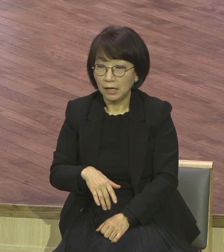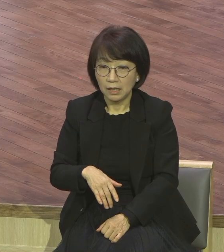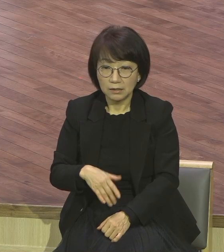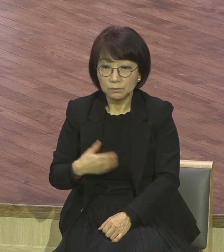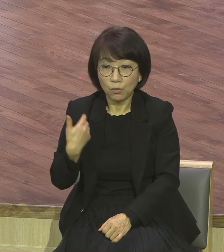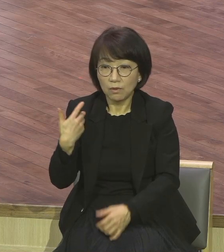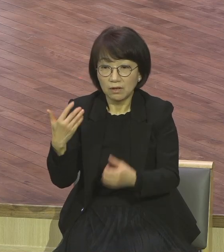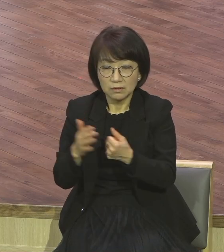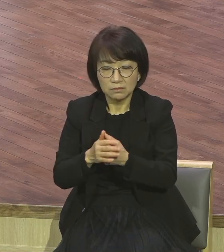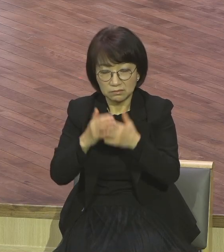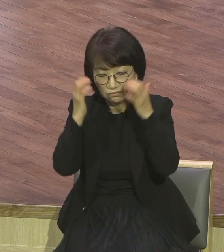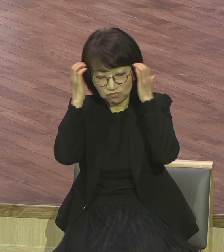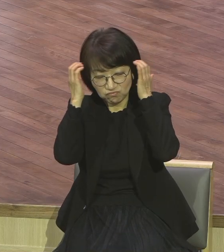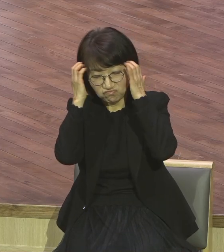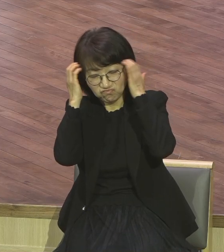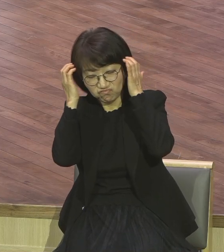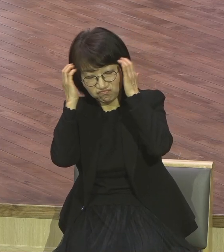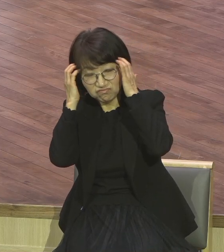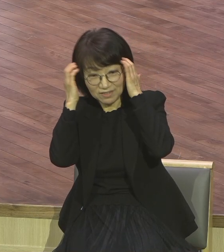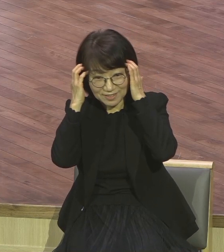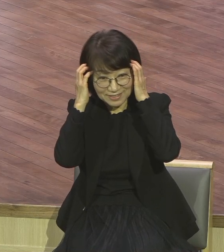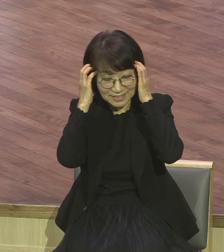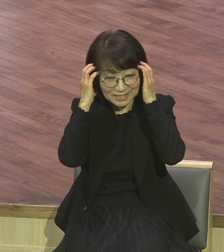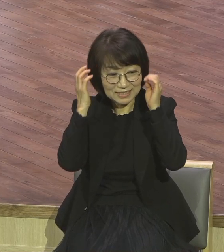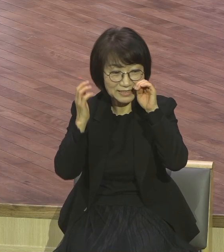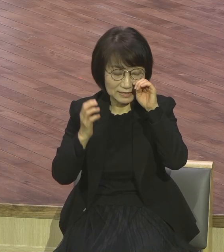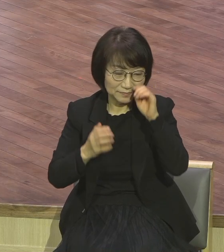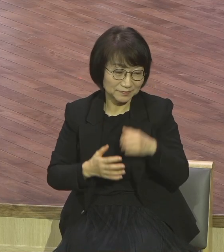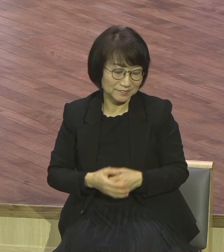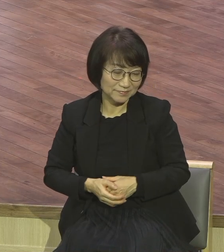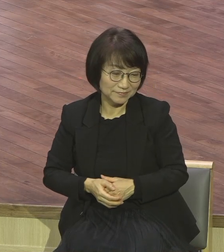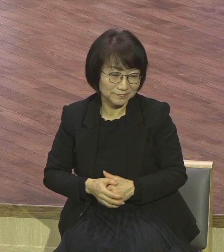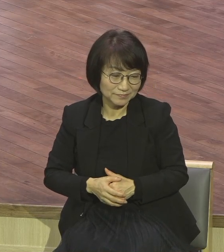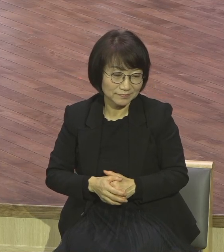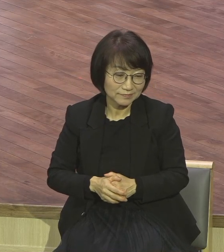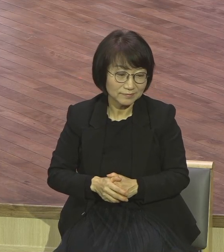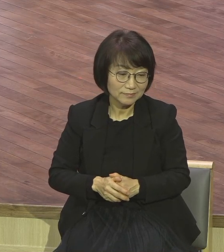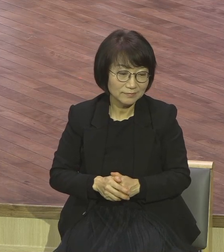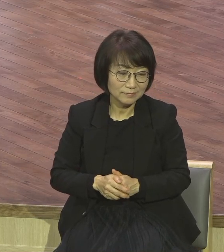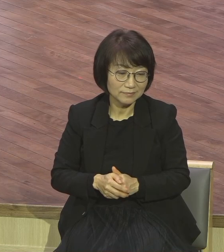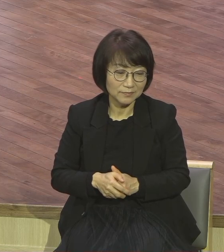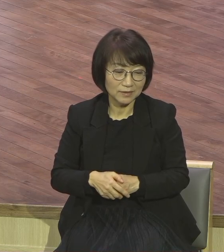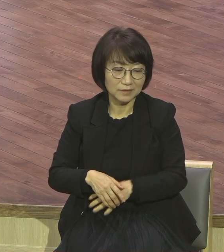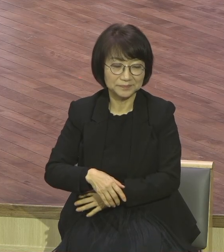그러니 영적으로 계속 이 종교인은 헛발짐을 하고 살아요.